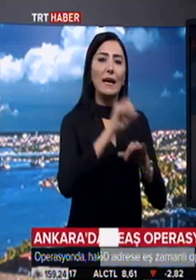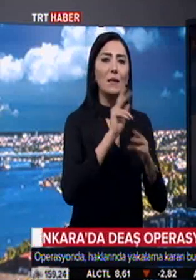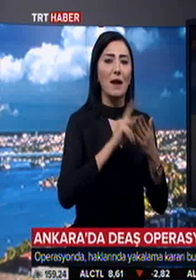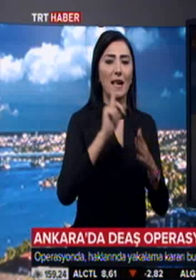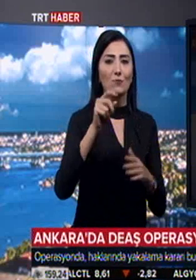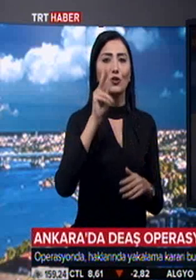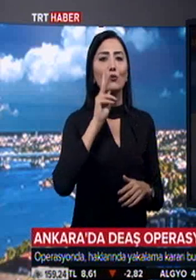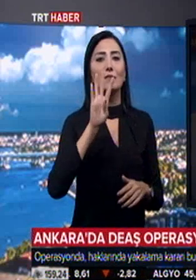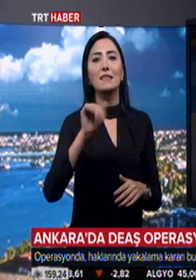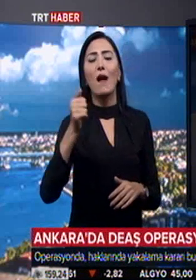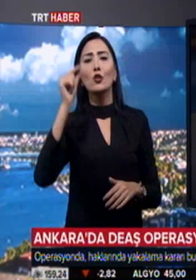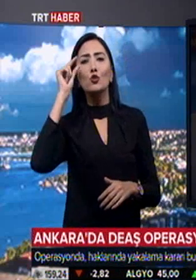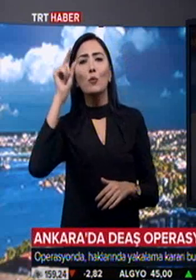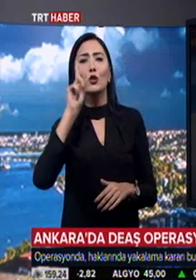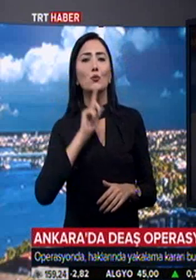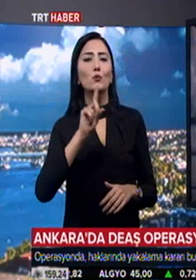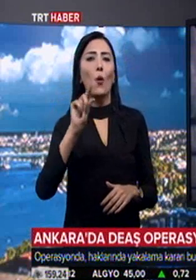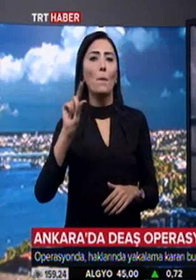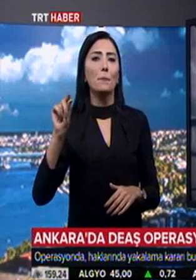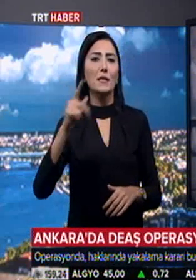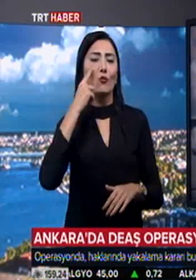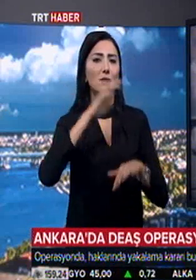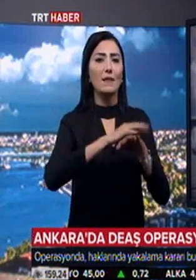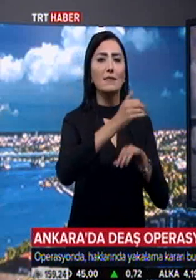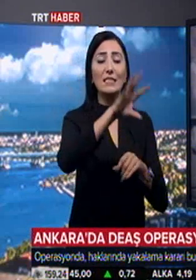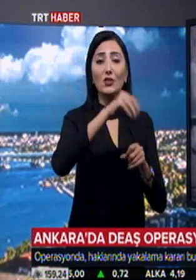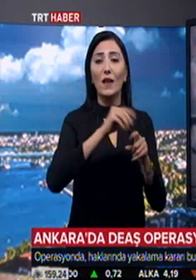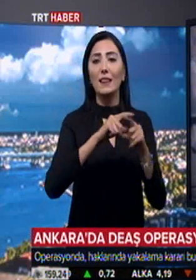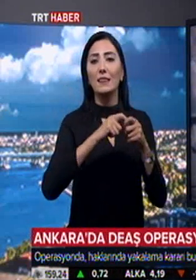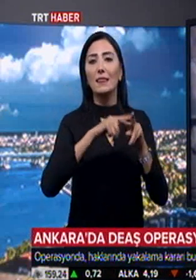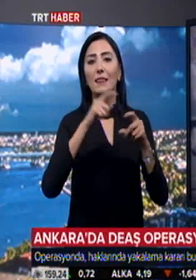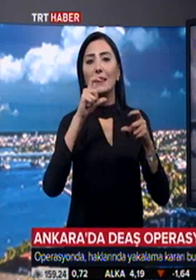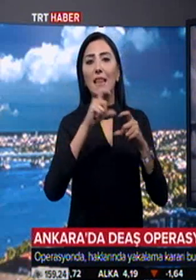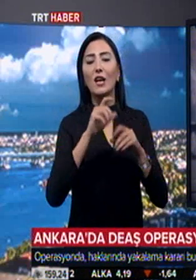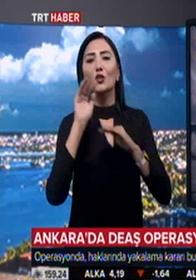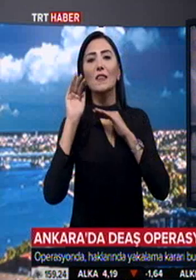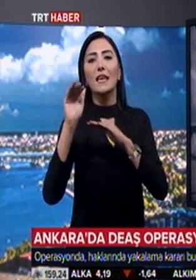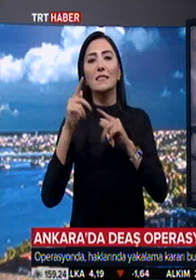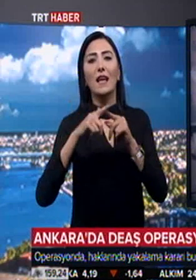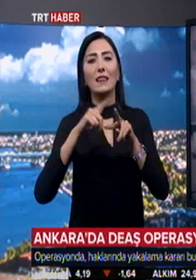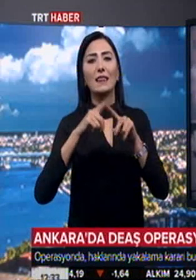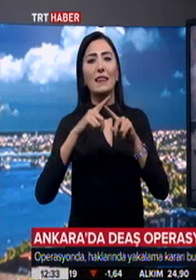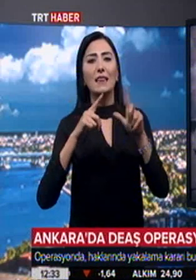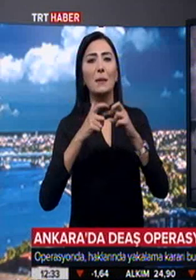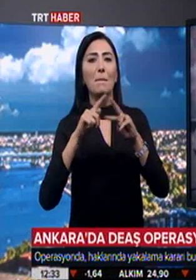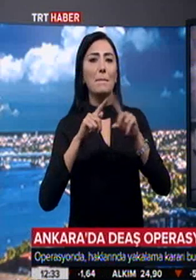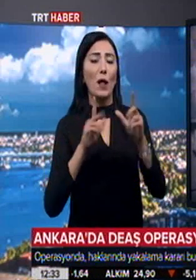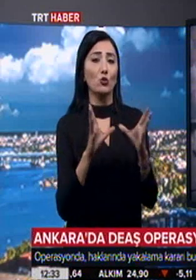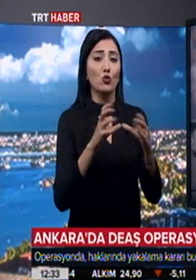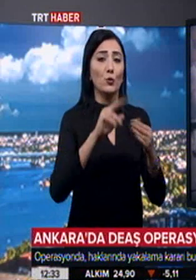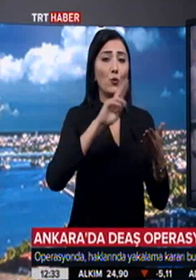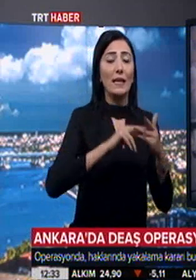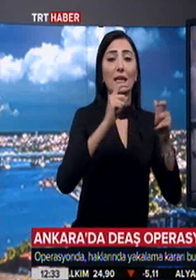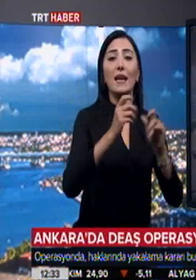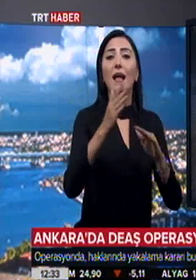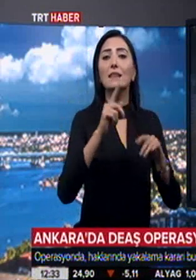bulunan 246 şüpheliden 111'i gözaltına alındı. Aralarında DH destekçisi, Tatlıbal grubu üyelerinin de yer aldığı